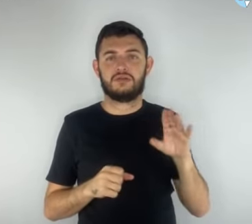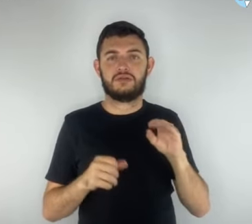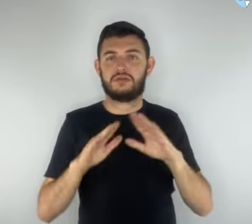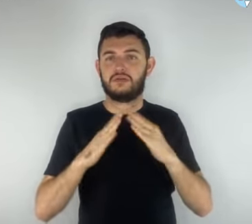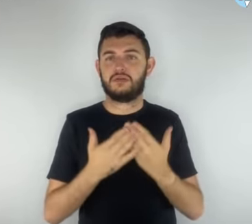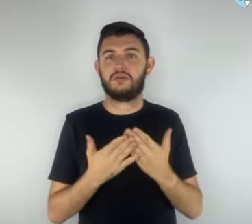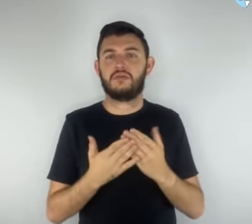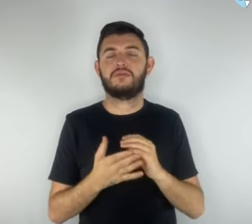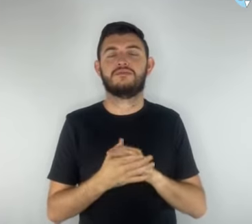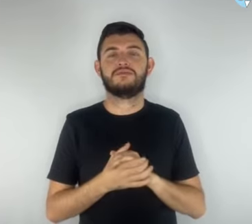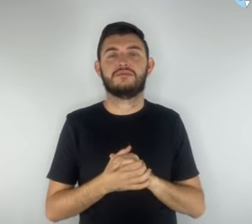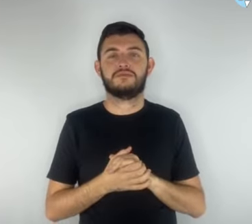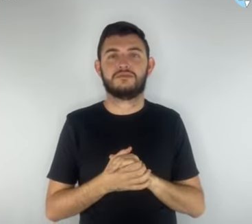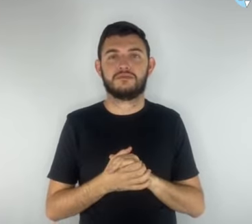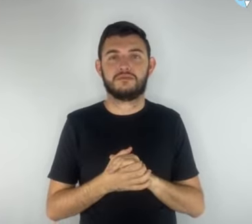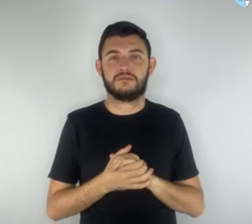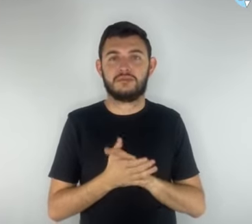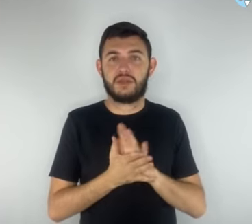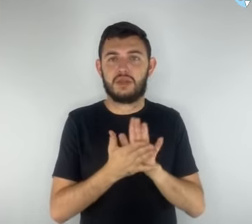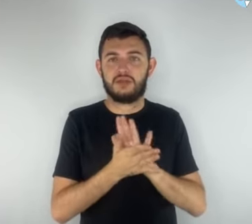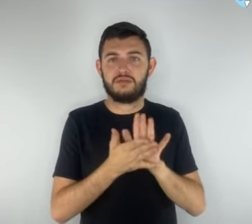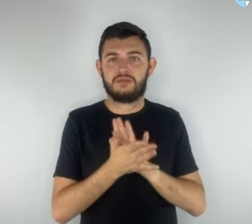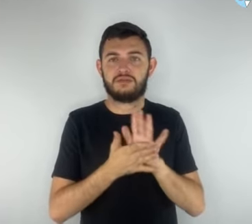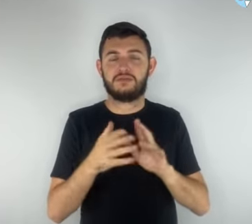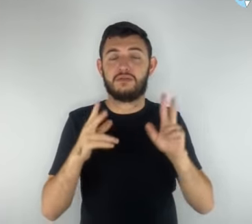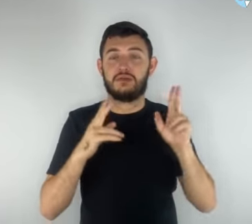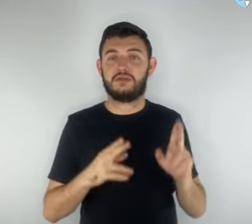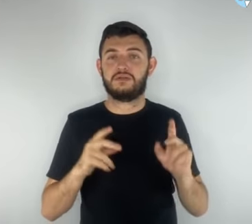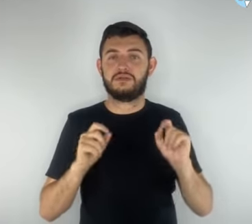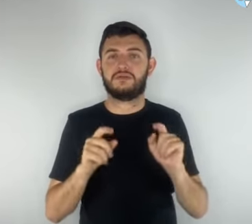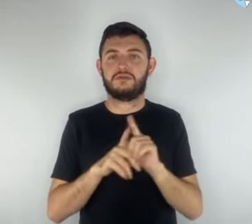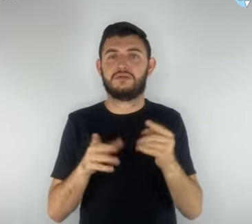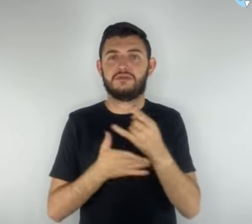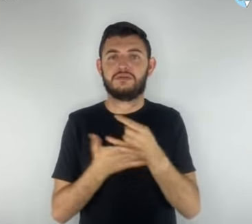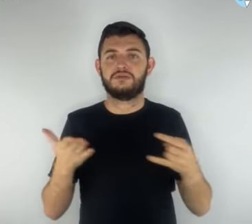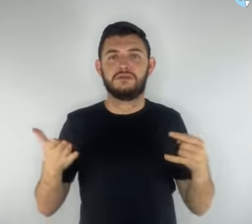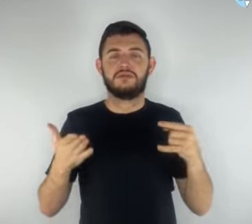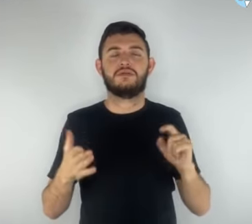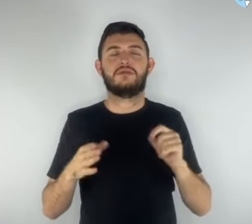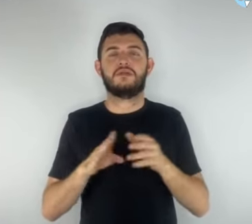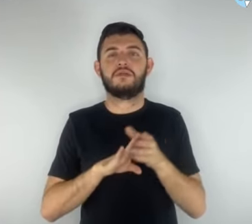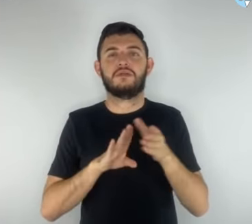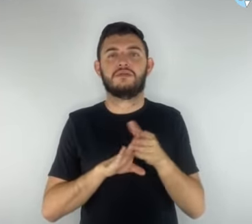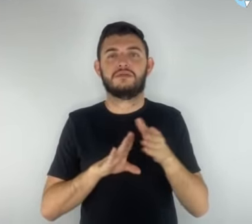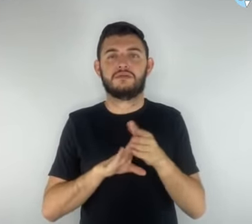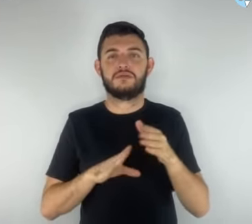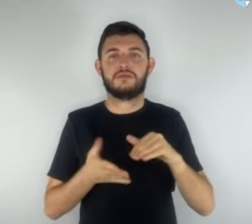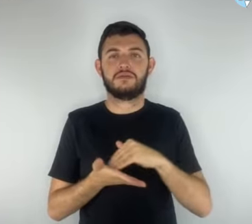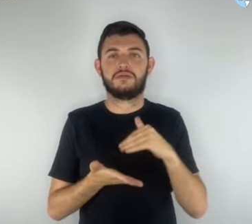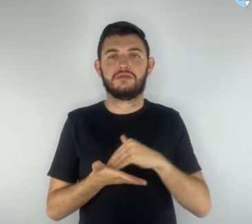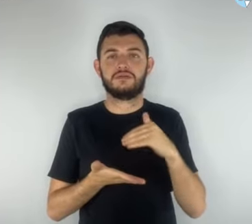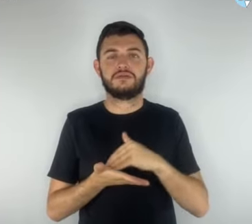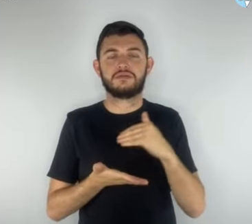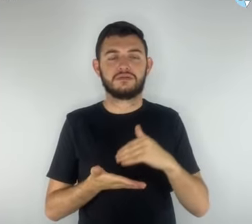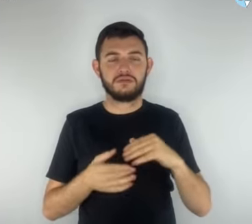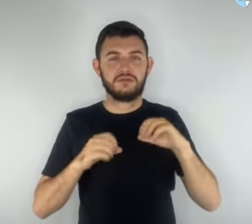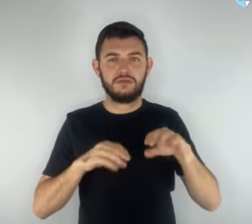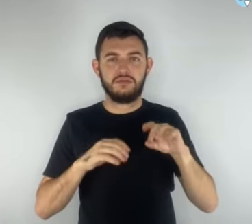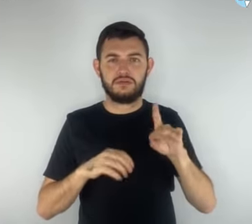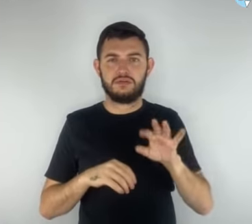Escolar da Secretaria de Educação do Distrito Federal, a escrituração é o registro sistemático